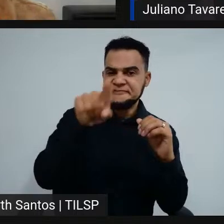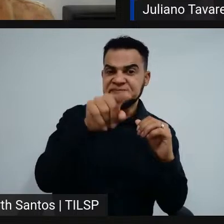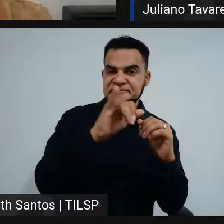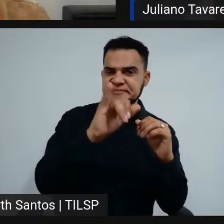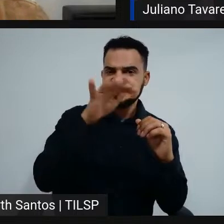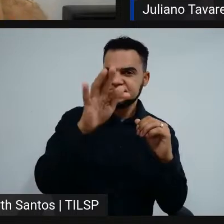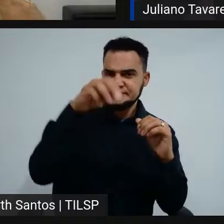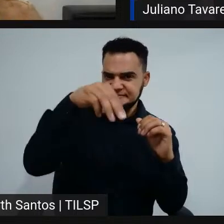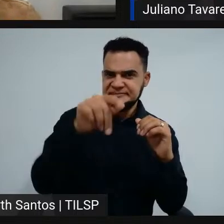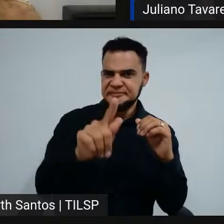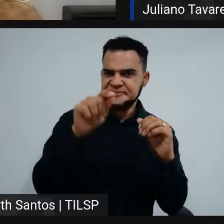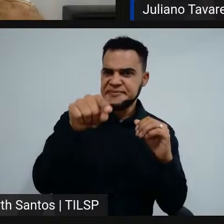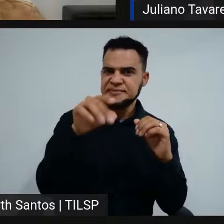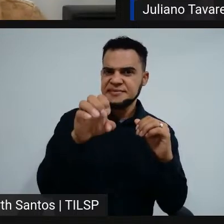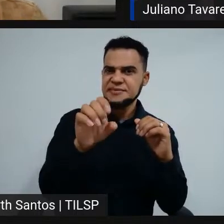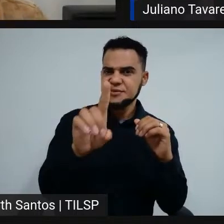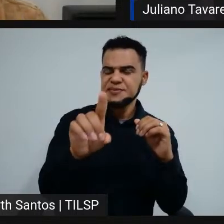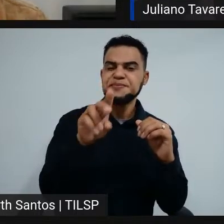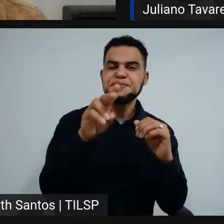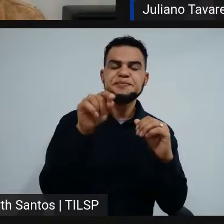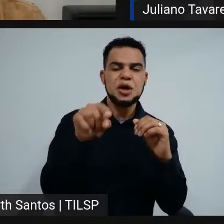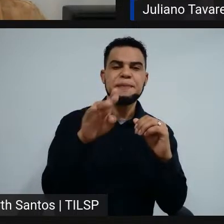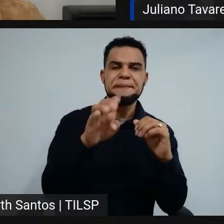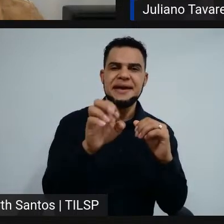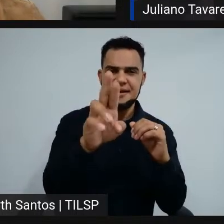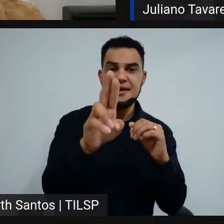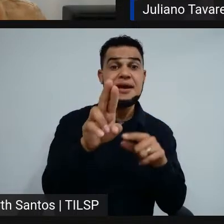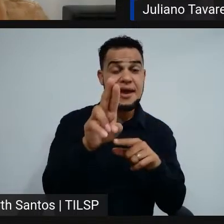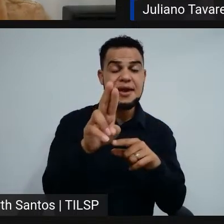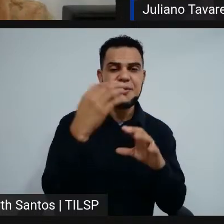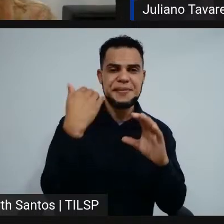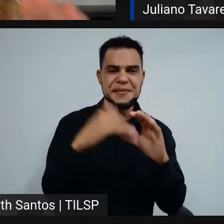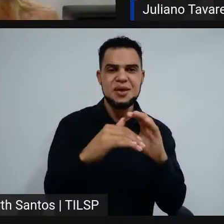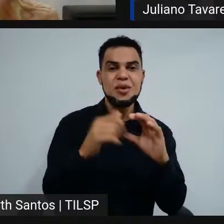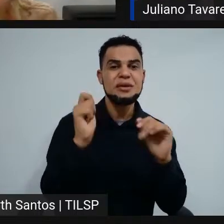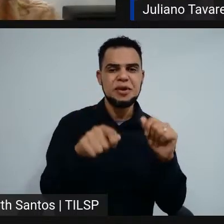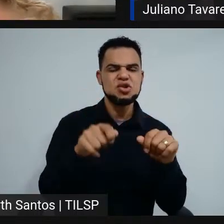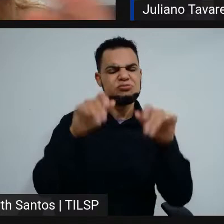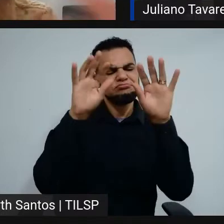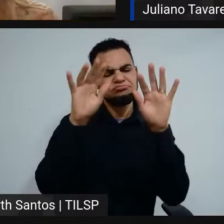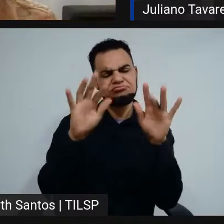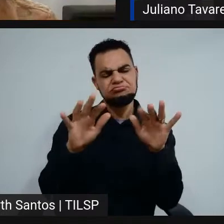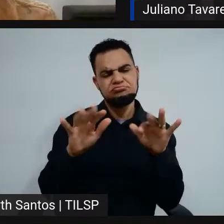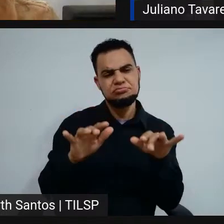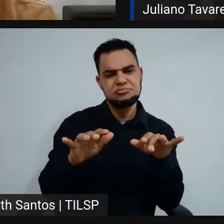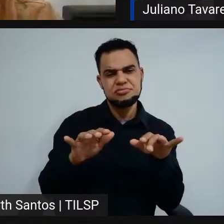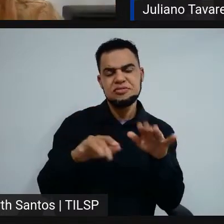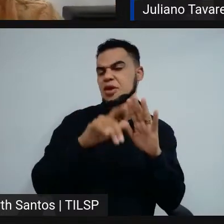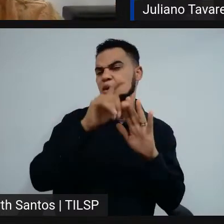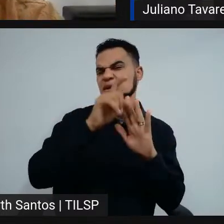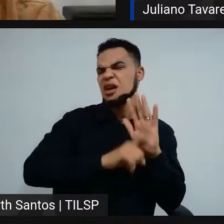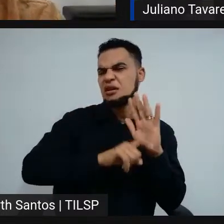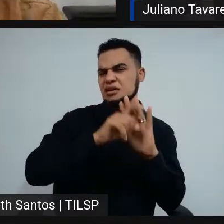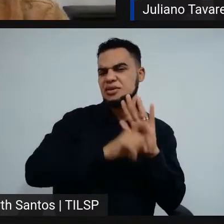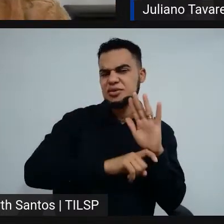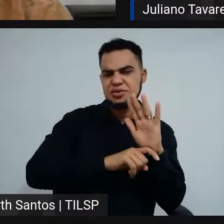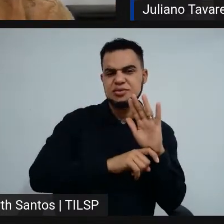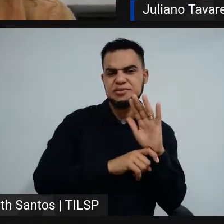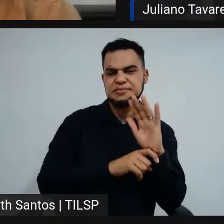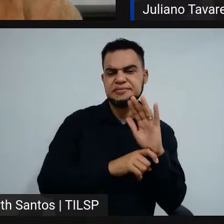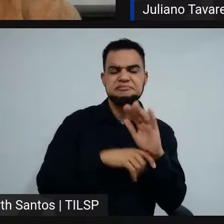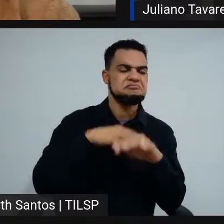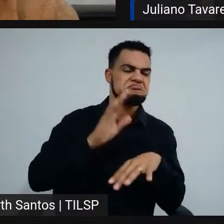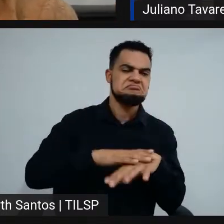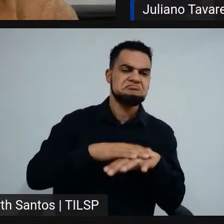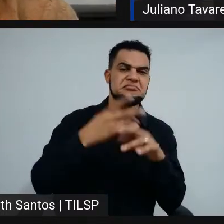arrobaifmg.edu.br, onde ele entra, escreve um texto, o texto que ele produzir